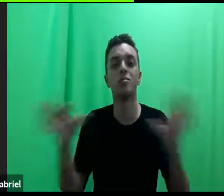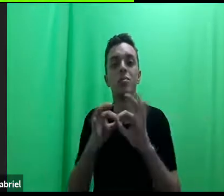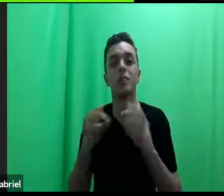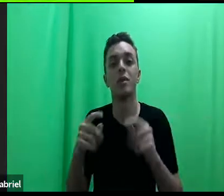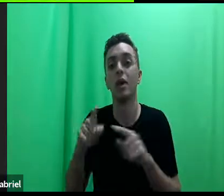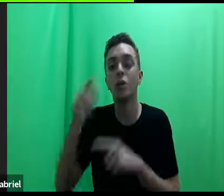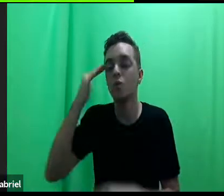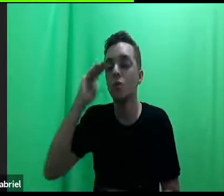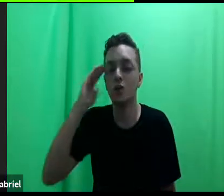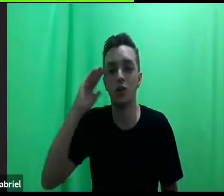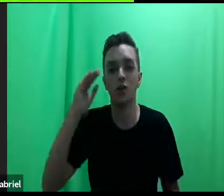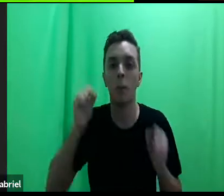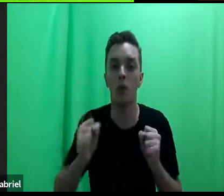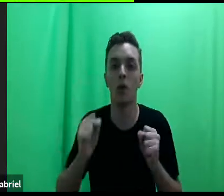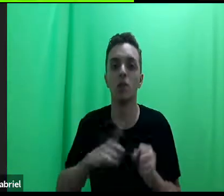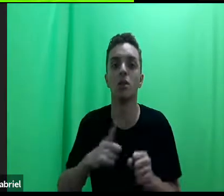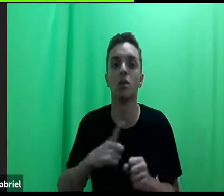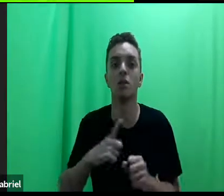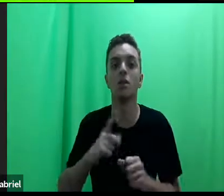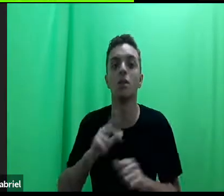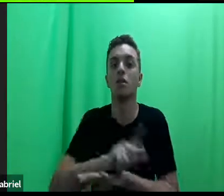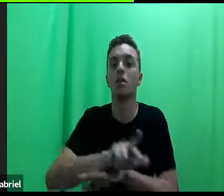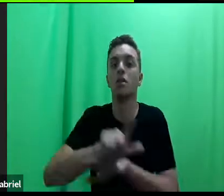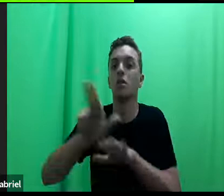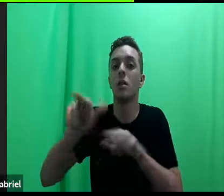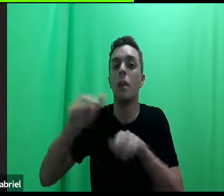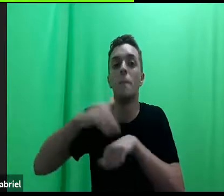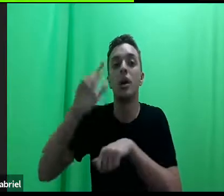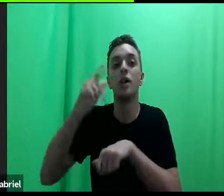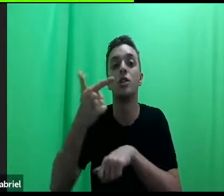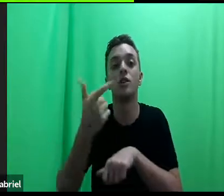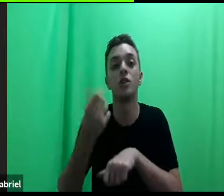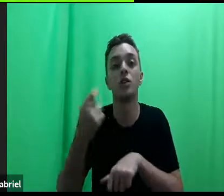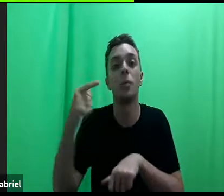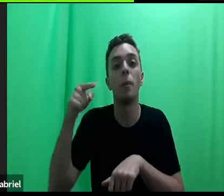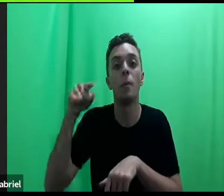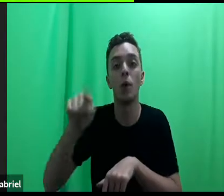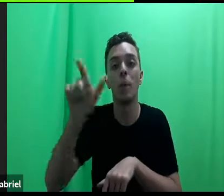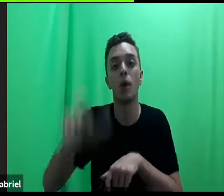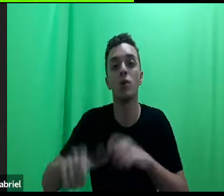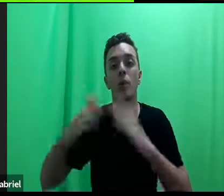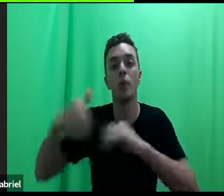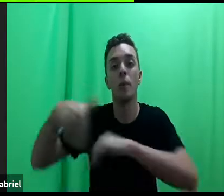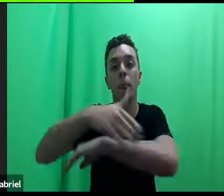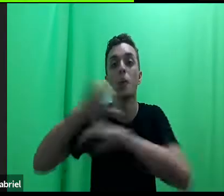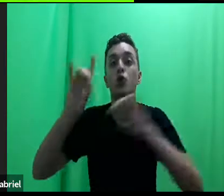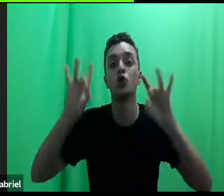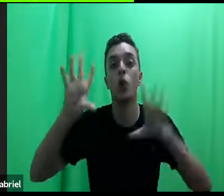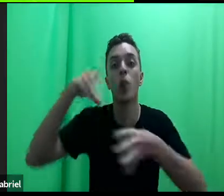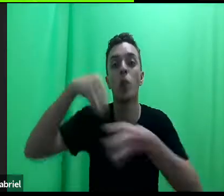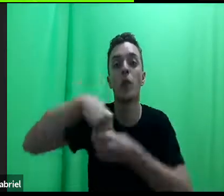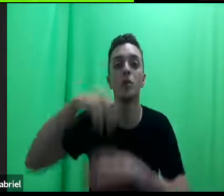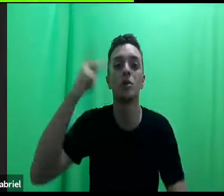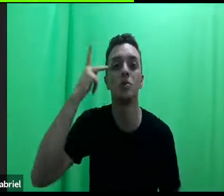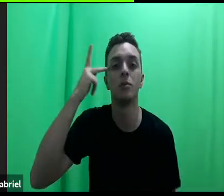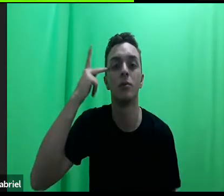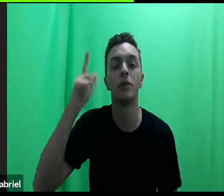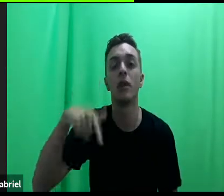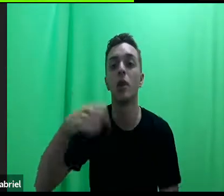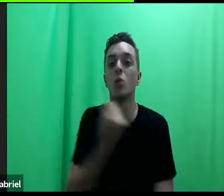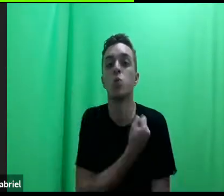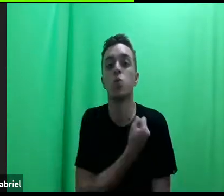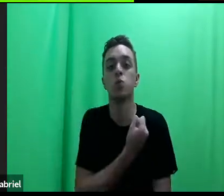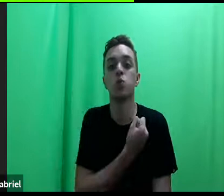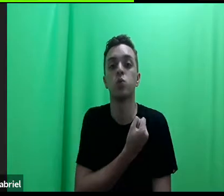entende que pode existir tanta gente como existem mais de 20 mil pessoas em situação de rua só na cidade de São Paulo. E esse é um número que inclusive se